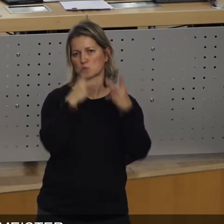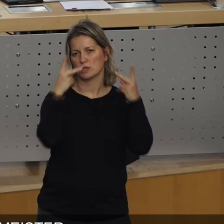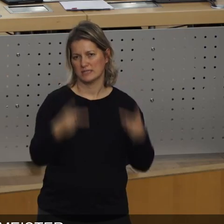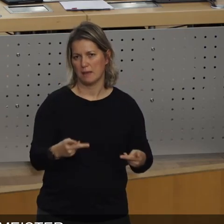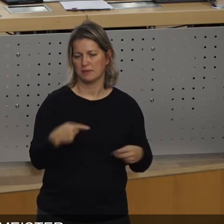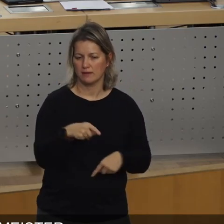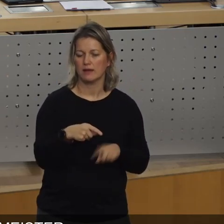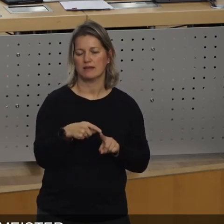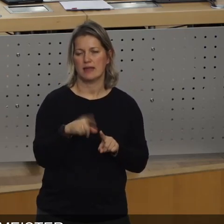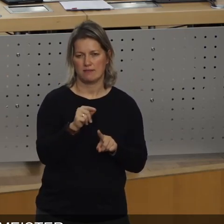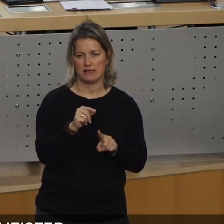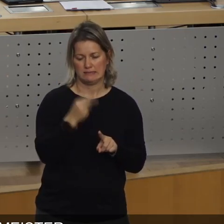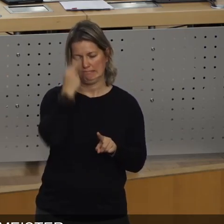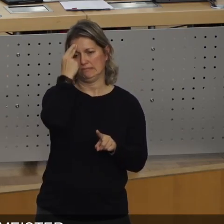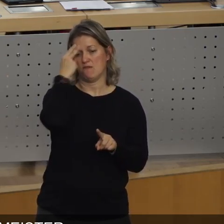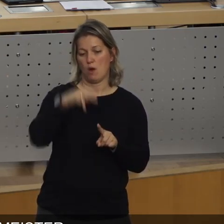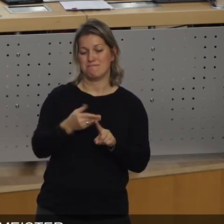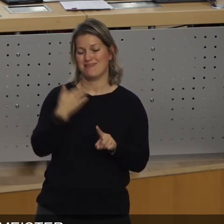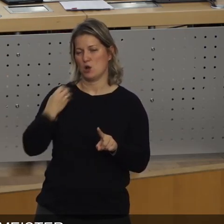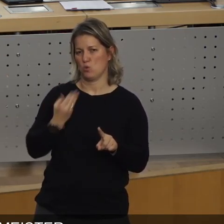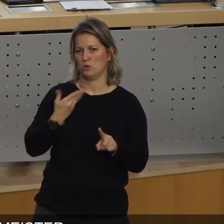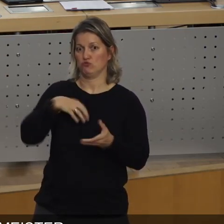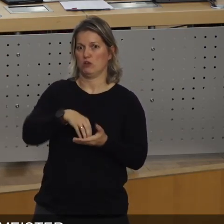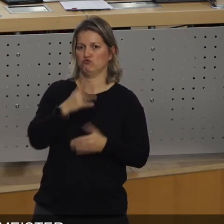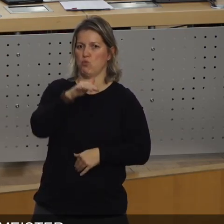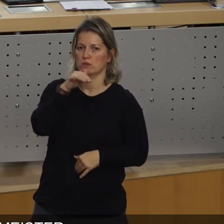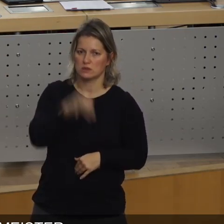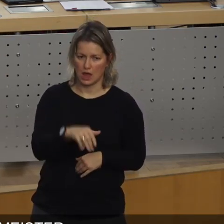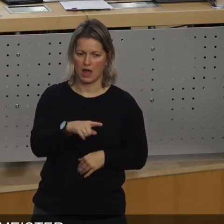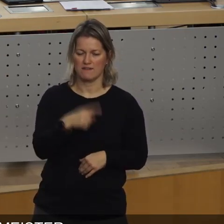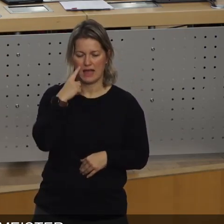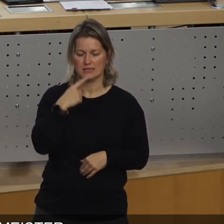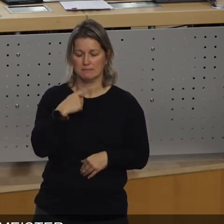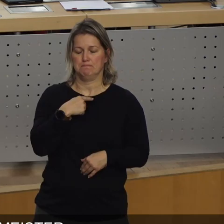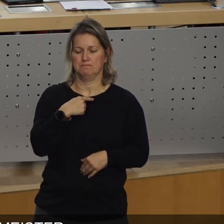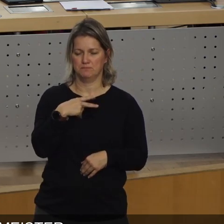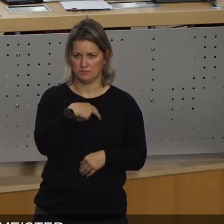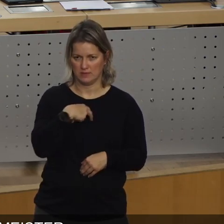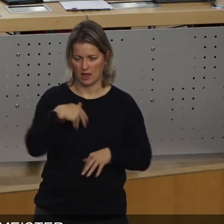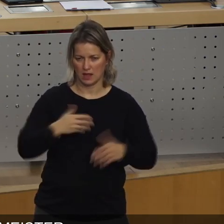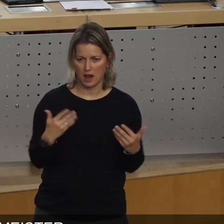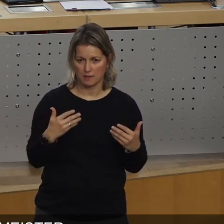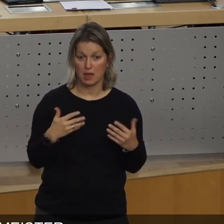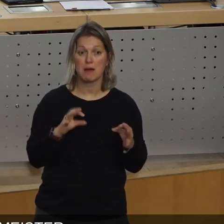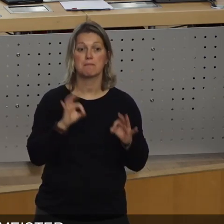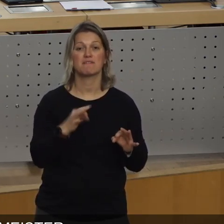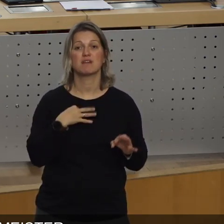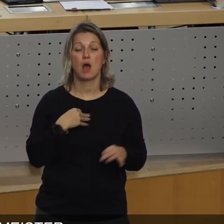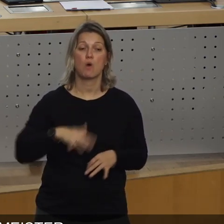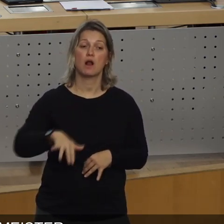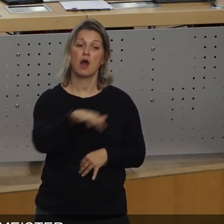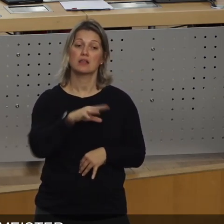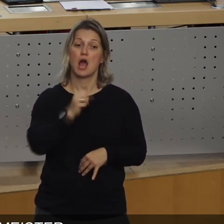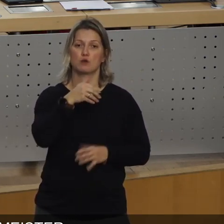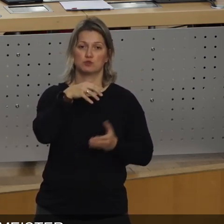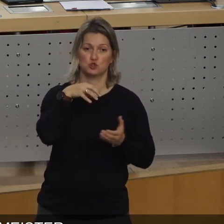Juroren sehr wohl auch hinterfragt, dass wir als Landeshauptstadt natürlich sehr viele Landeseinrichtungen